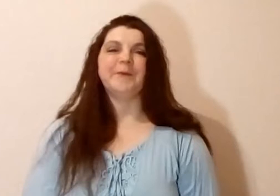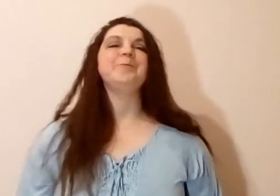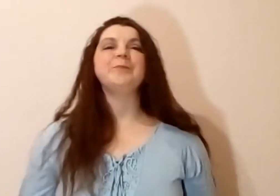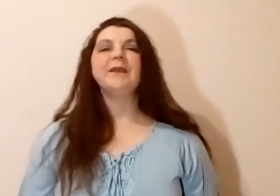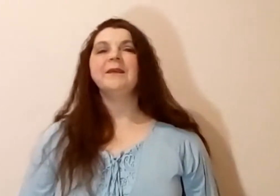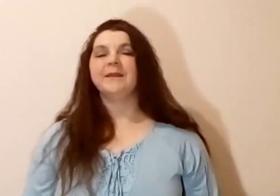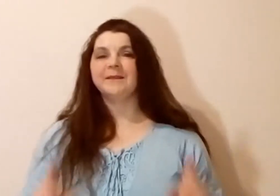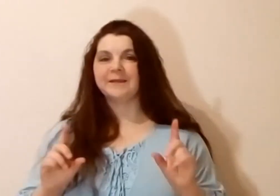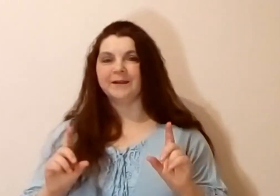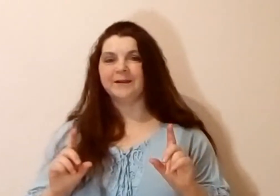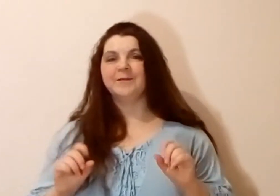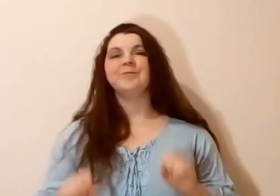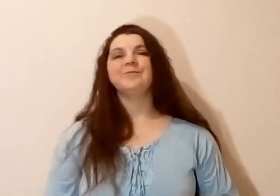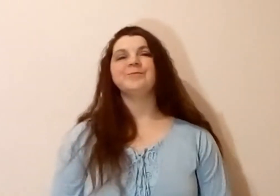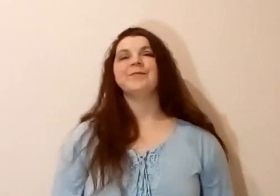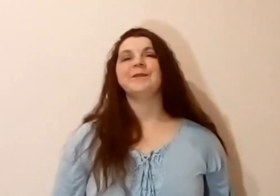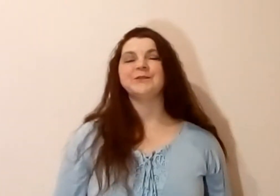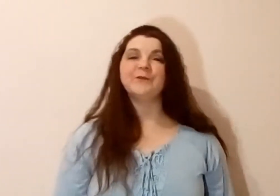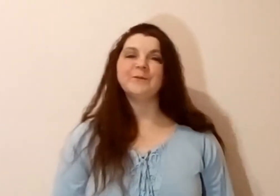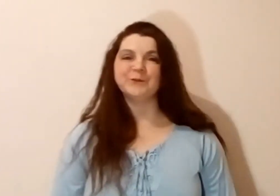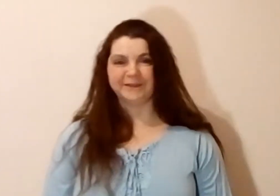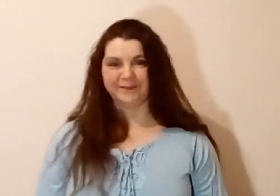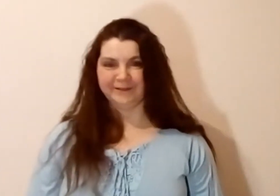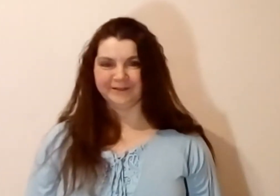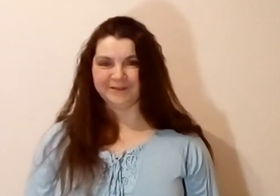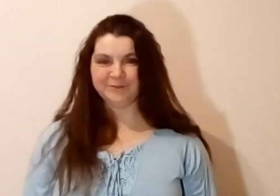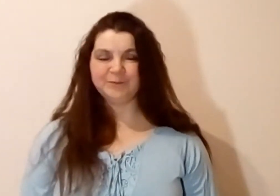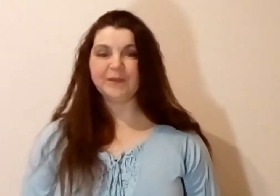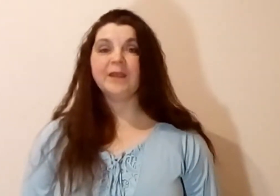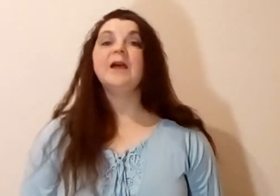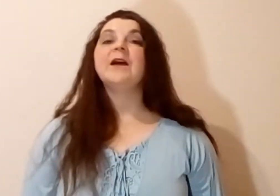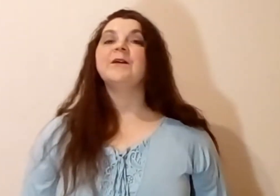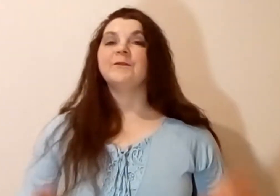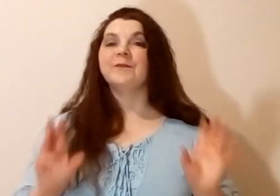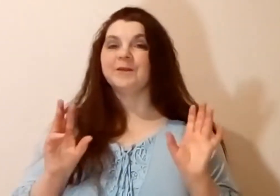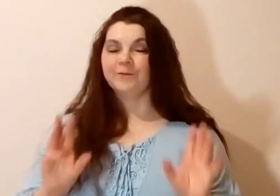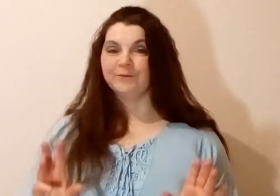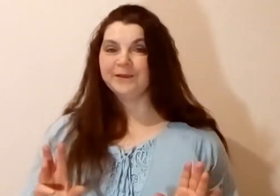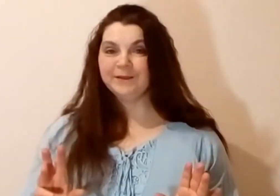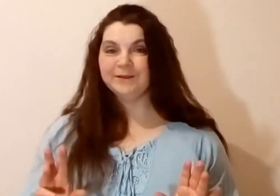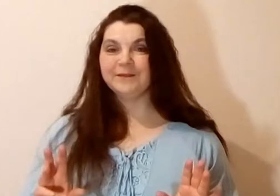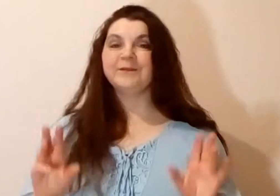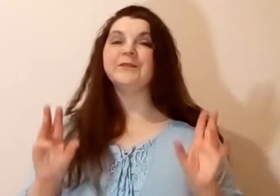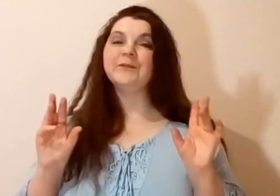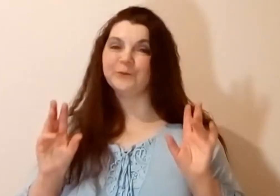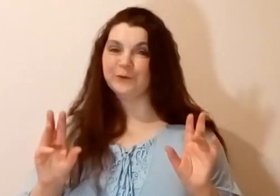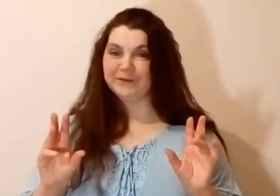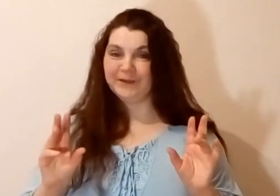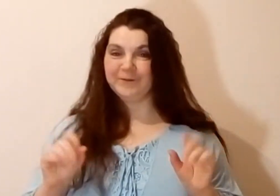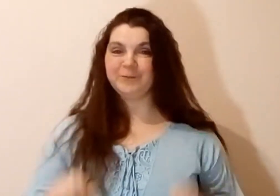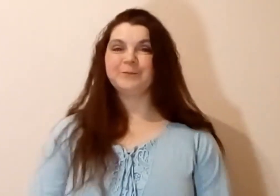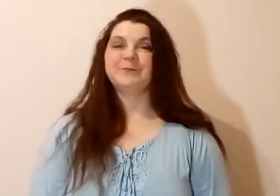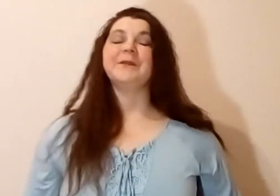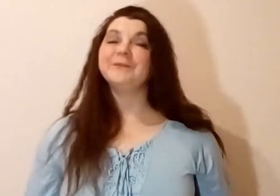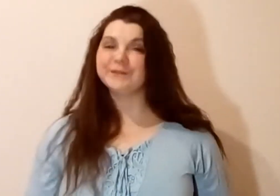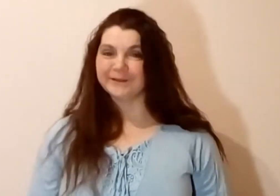Итак, что вам нужно сделать? Вы сегодня должны